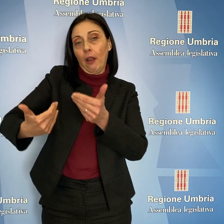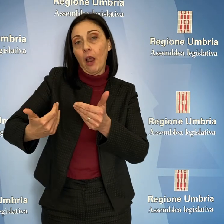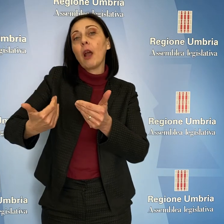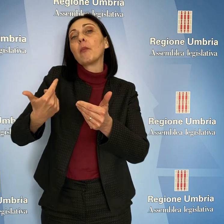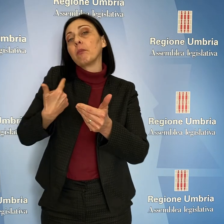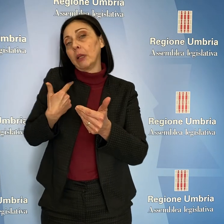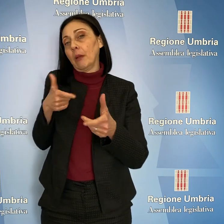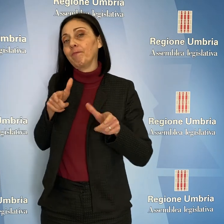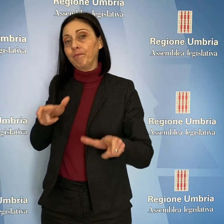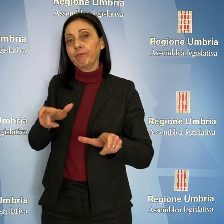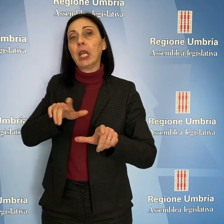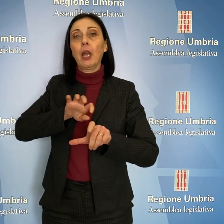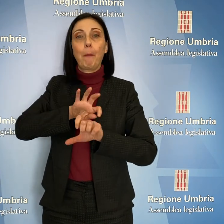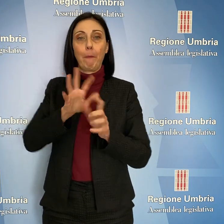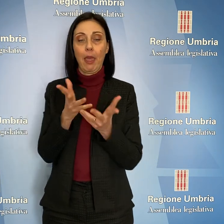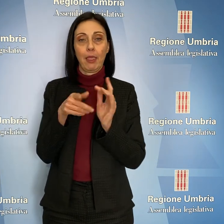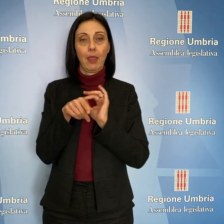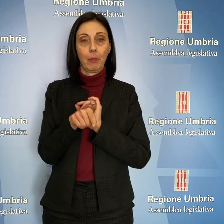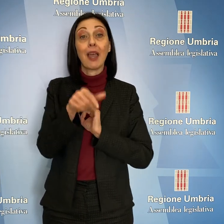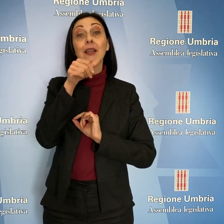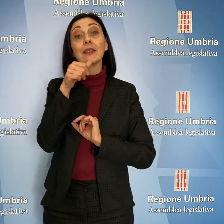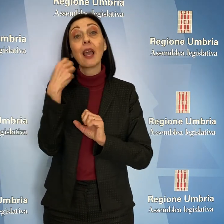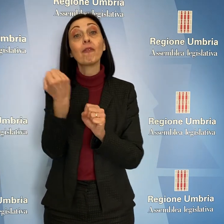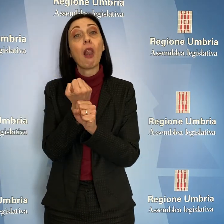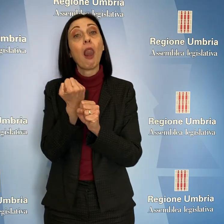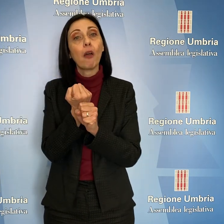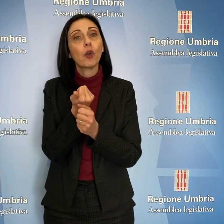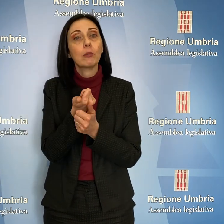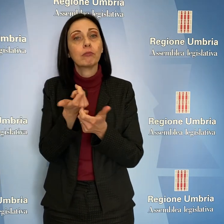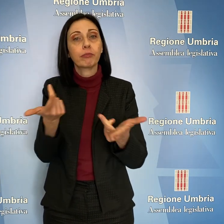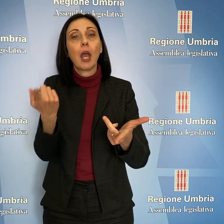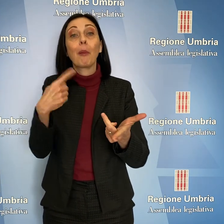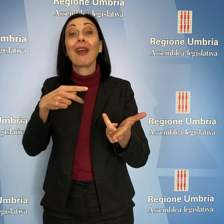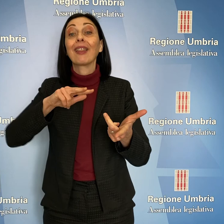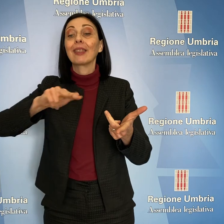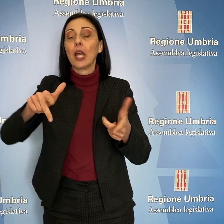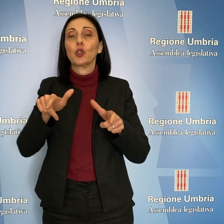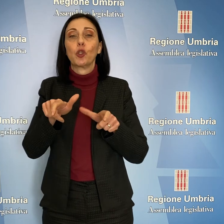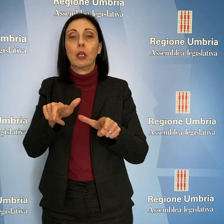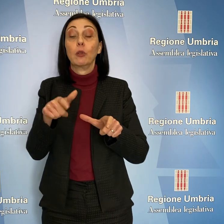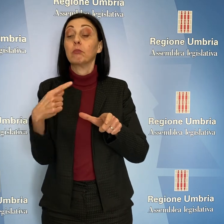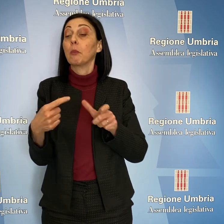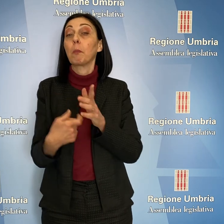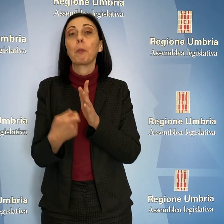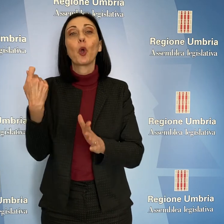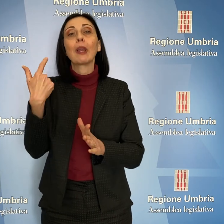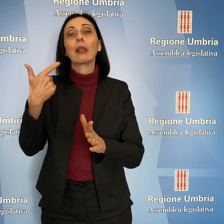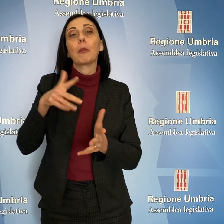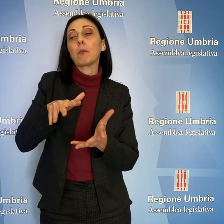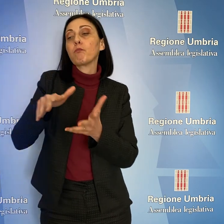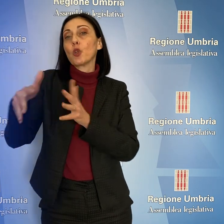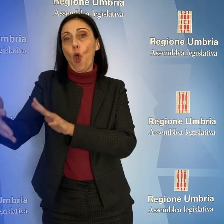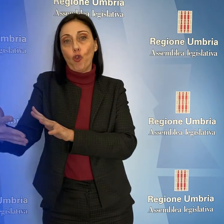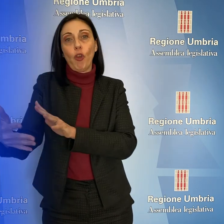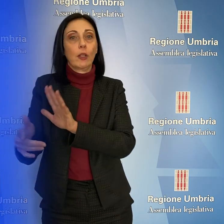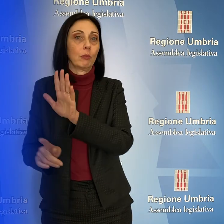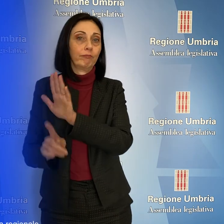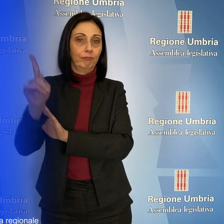aggiunto, creare posti di lavoro con l'aiuto del terzo settore, pilastro portante del processo. Servono interventi